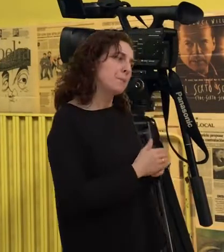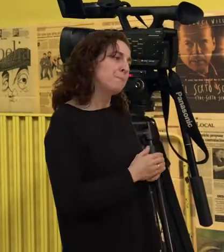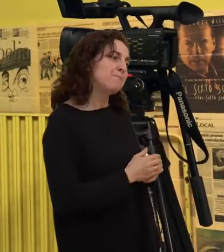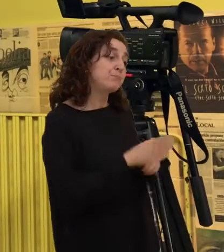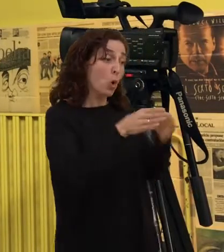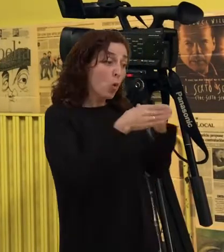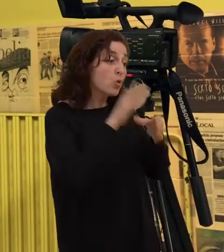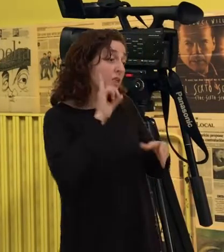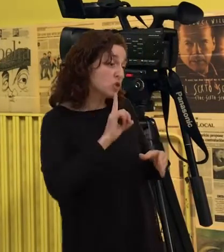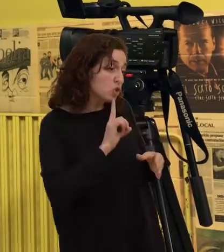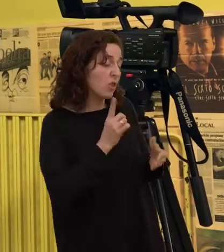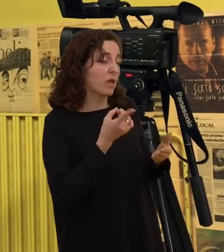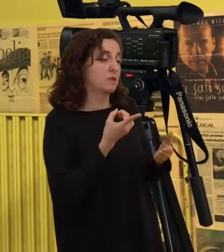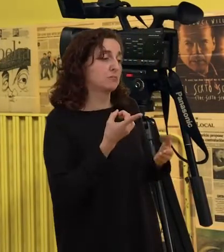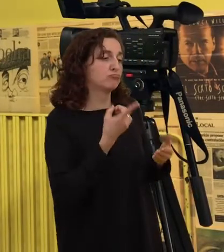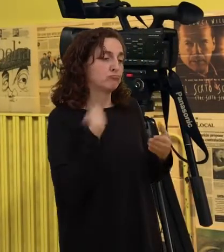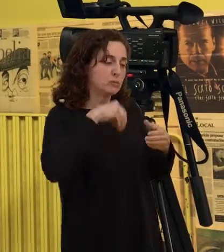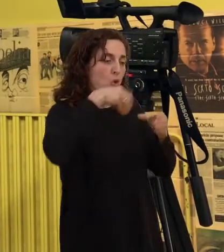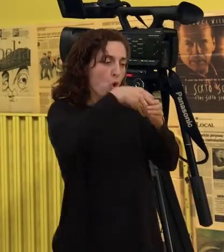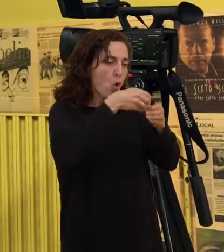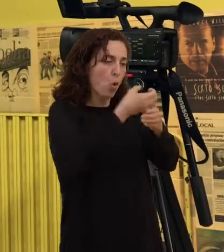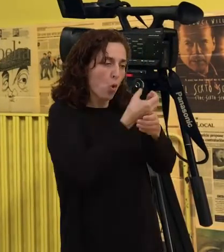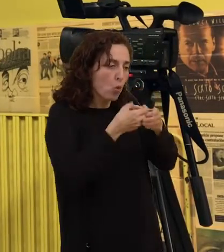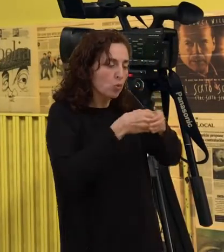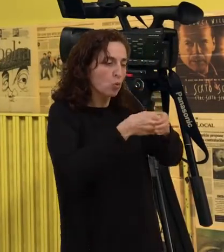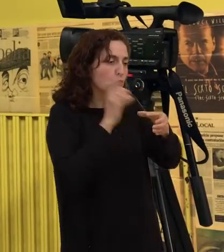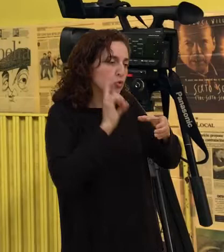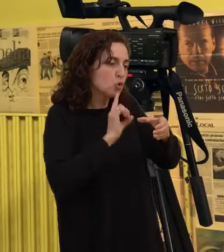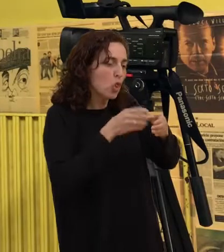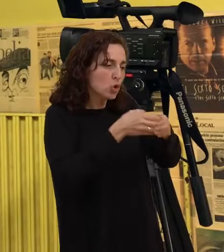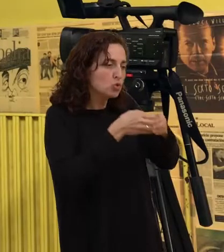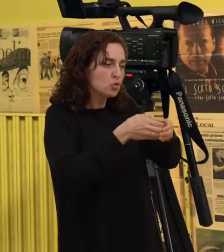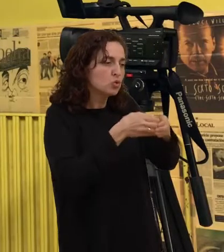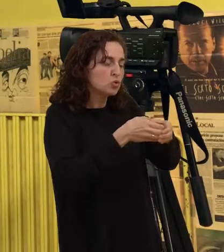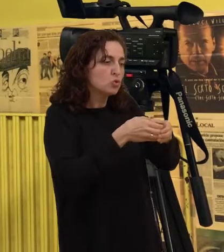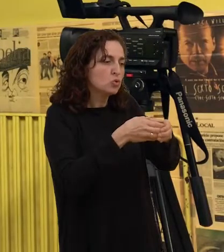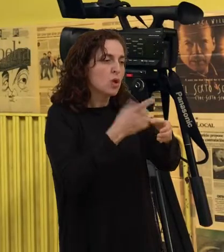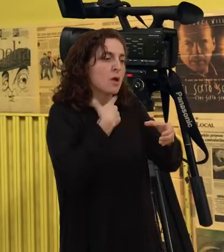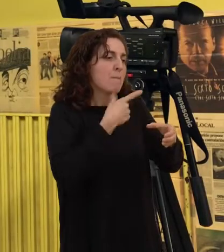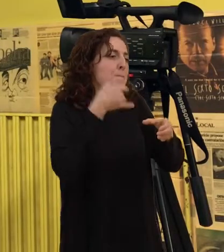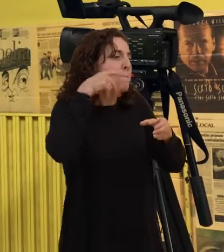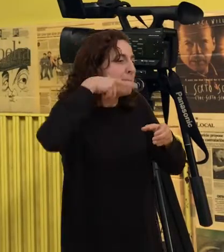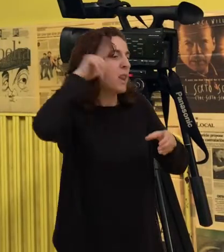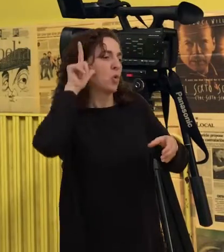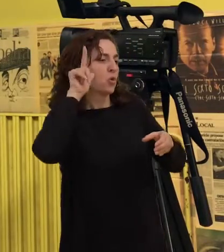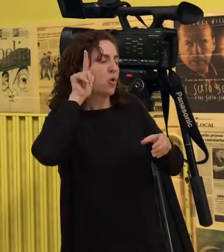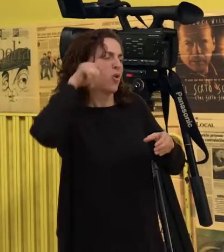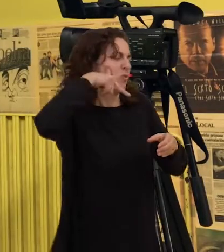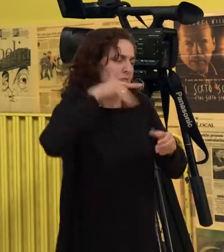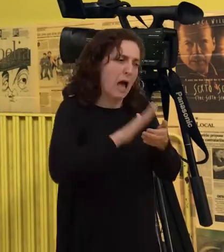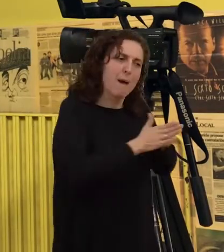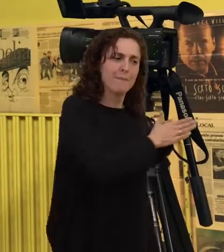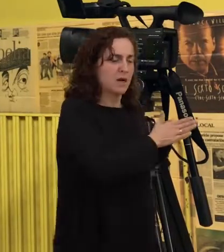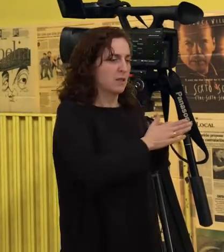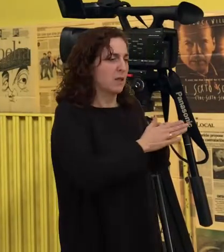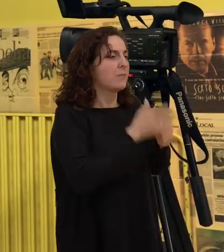dentro da própria comunidade, dentro dos propios colectivos, fora do que é prelocución ou poslocución, existen tamén